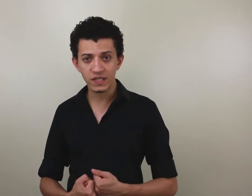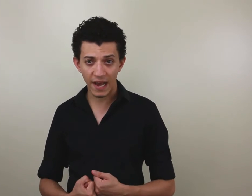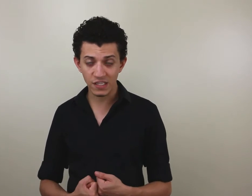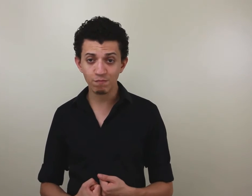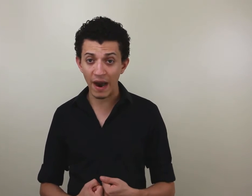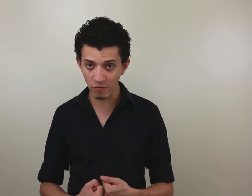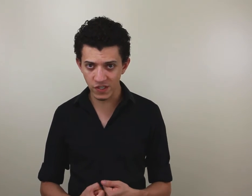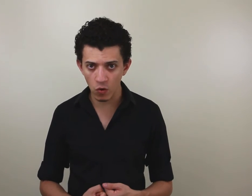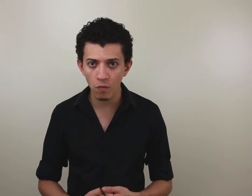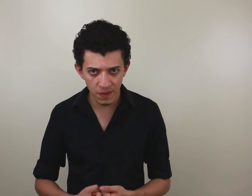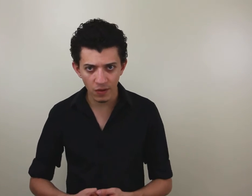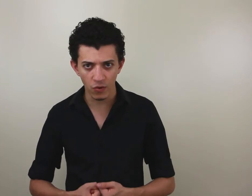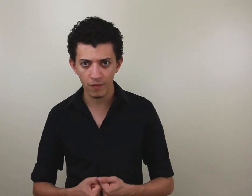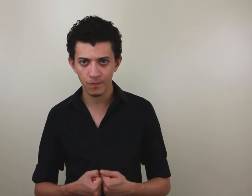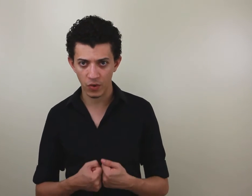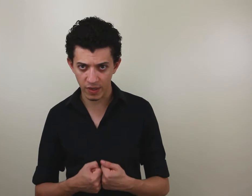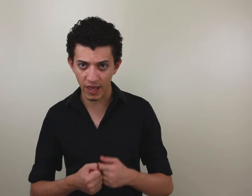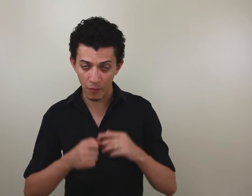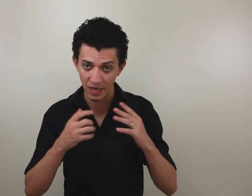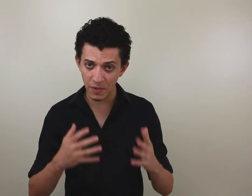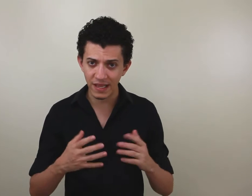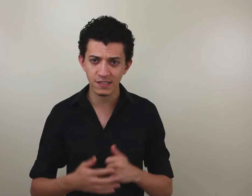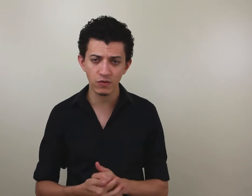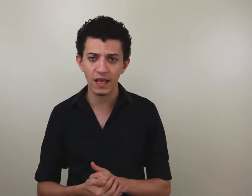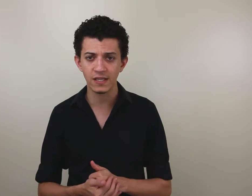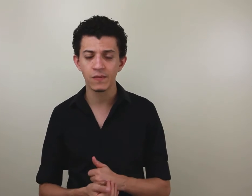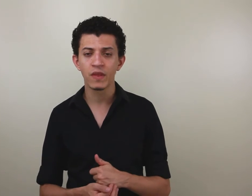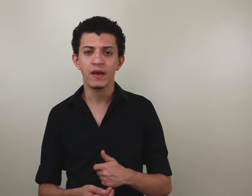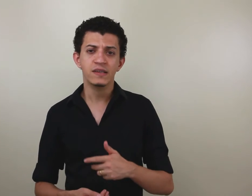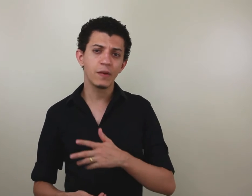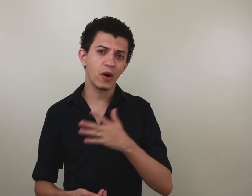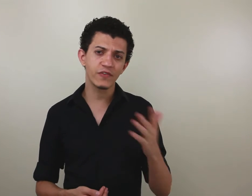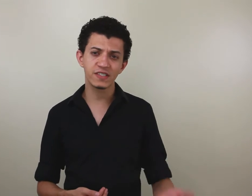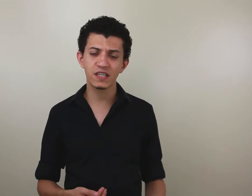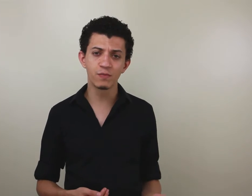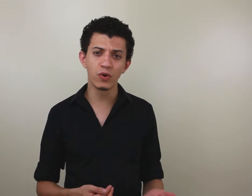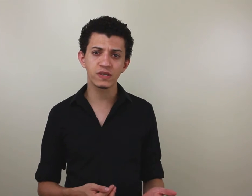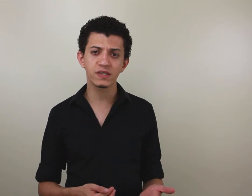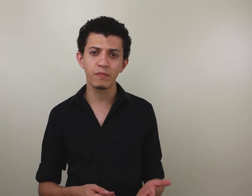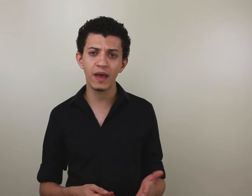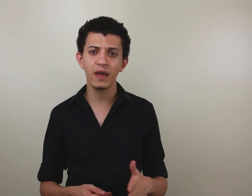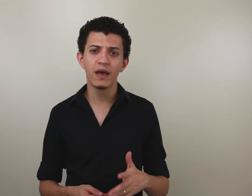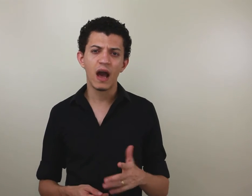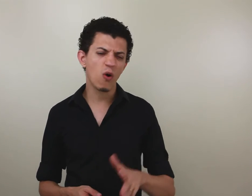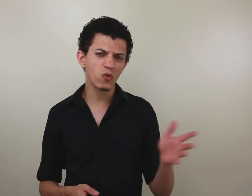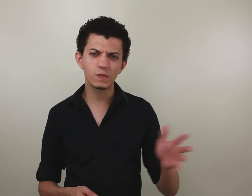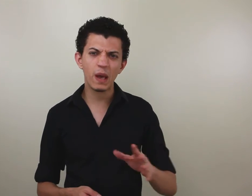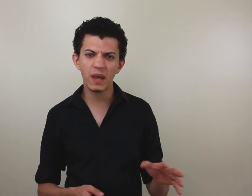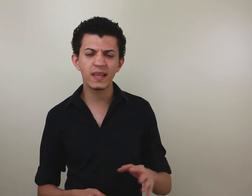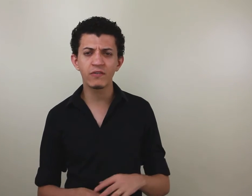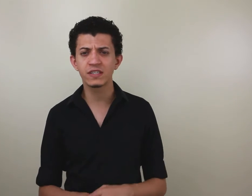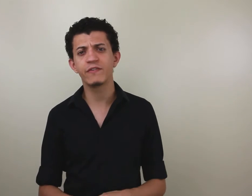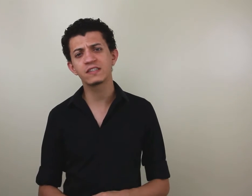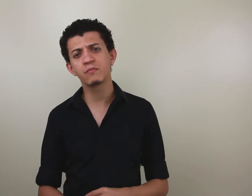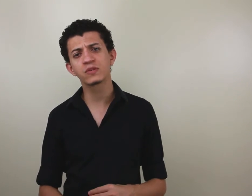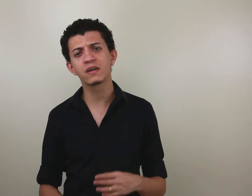sinais para o seu computador, ok? É uma limitação dele. Você pode fazer essas buscas também. Alguns permitem que você faça a busca